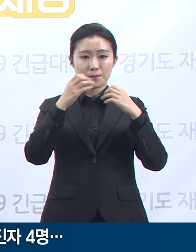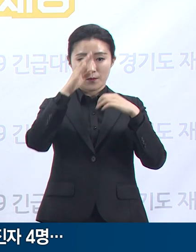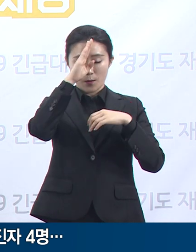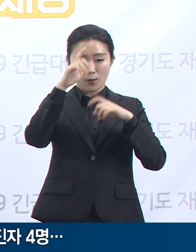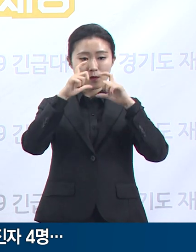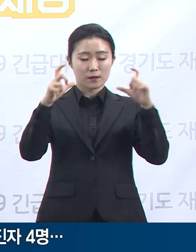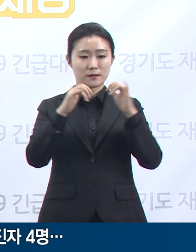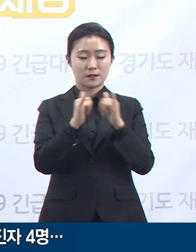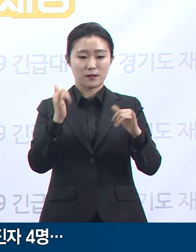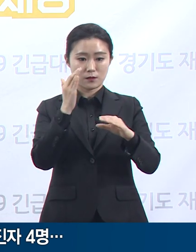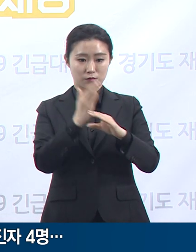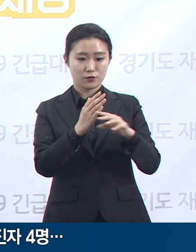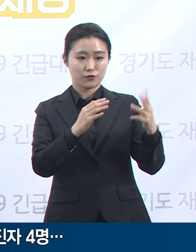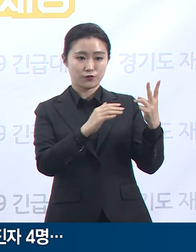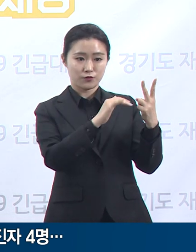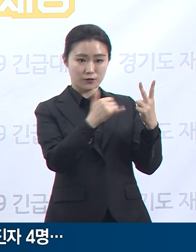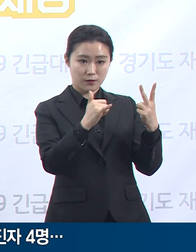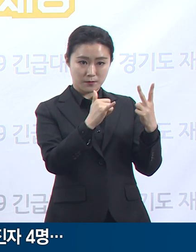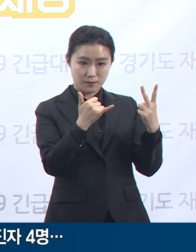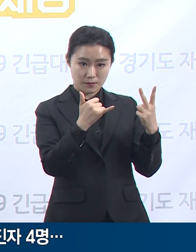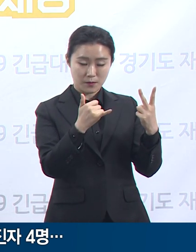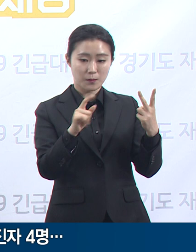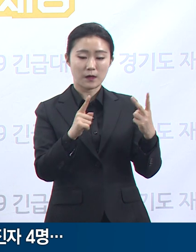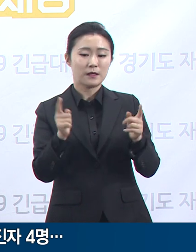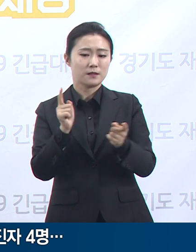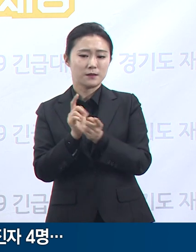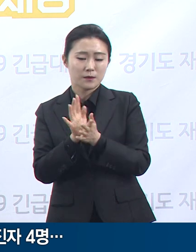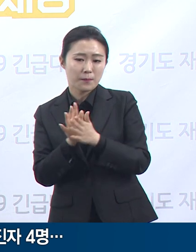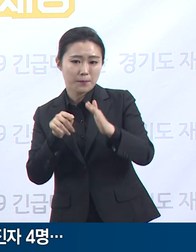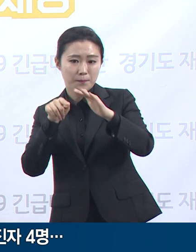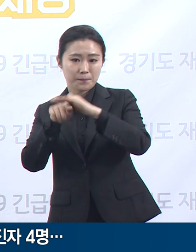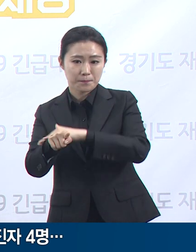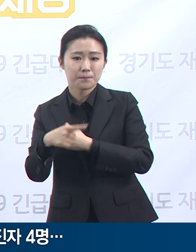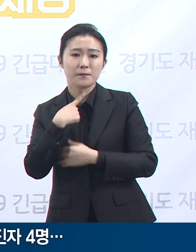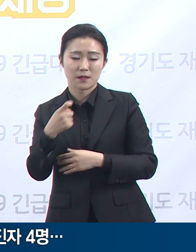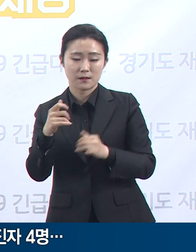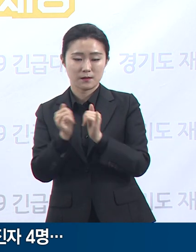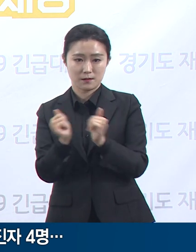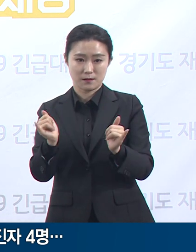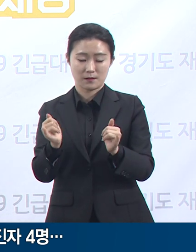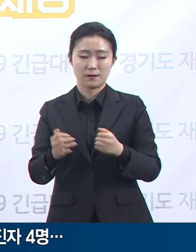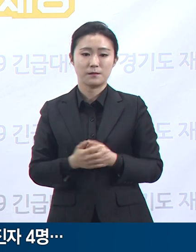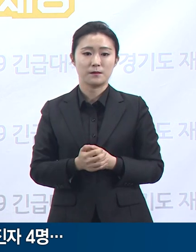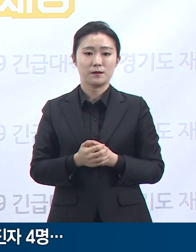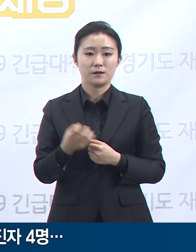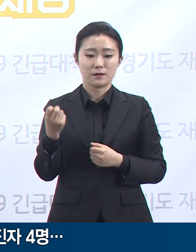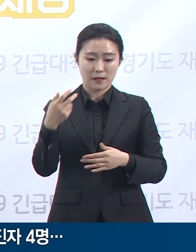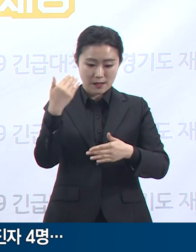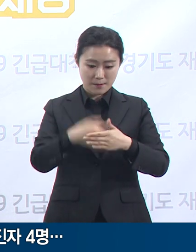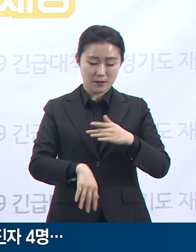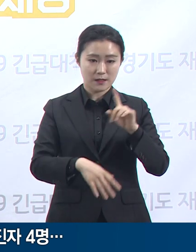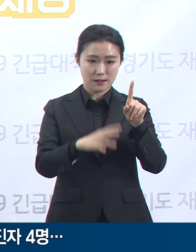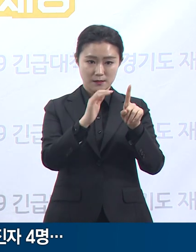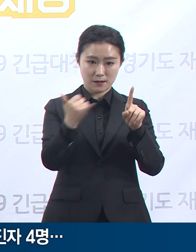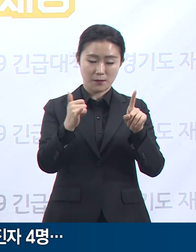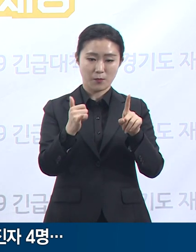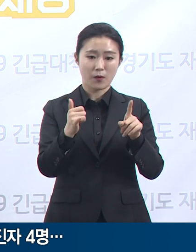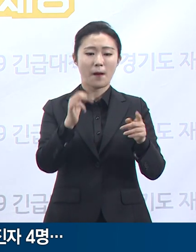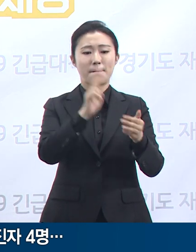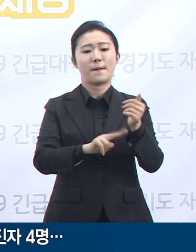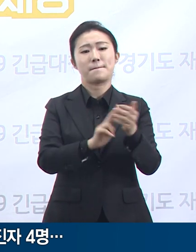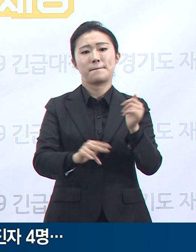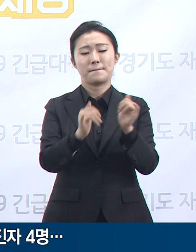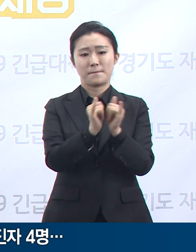말일경 해당 업체를 방문하여 확진자를 접촉한 것으로 추정되며, 나머지 1명은 해당 업체 판매 직원으로 5월